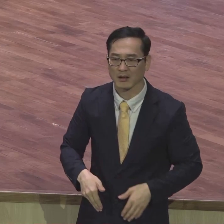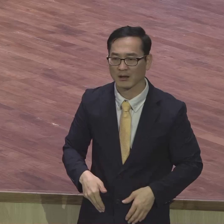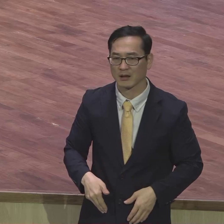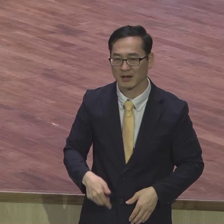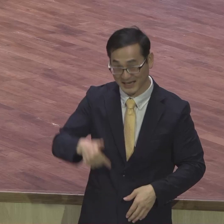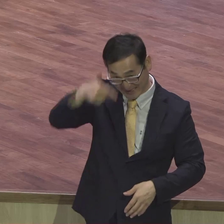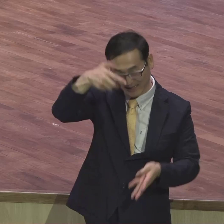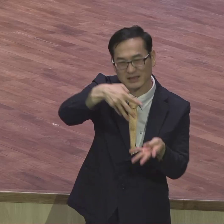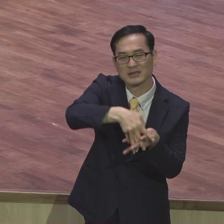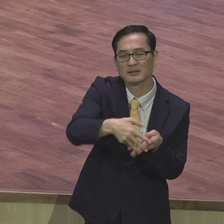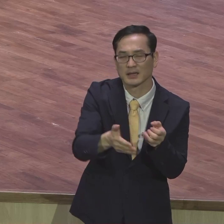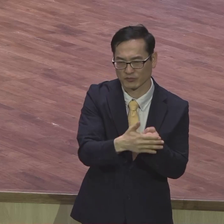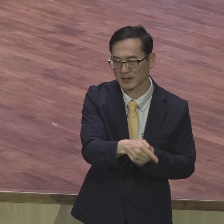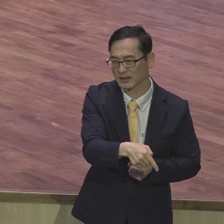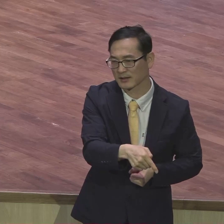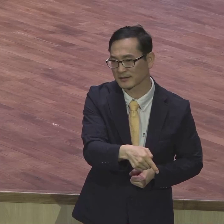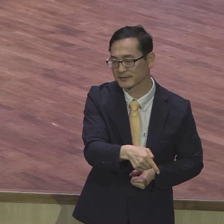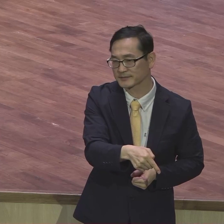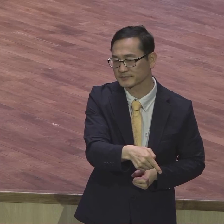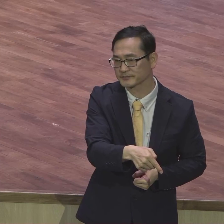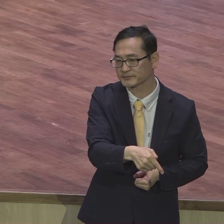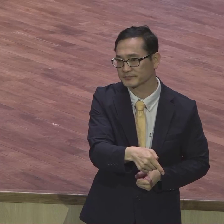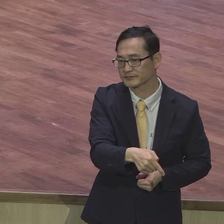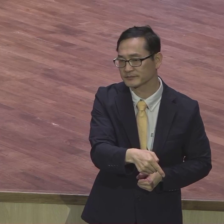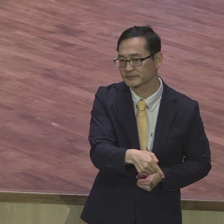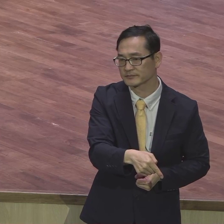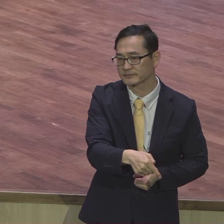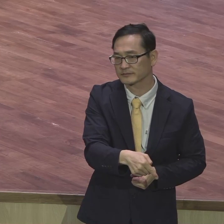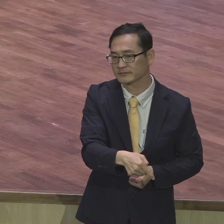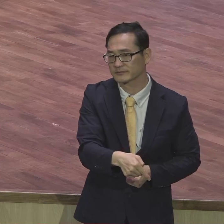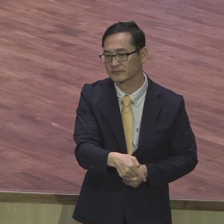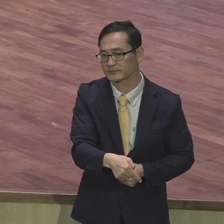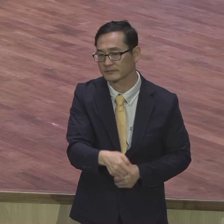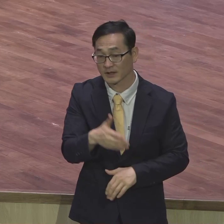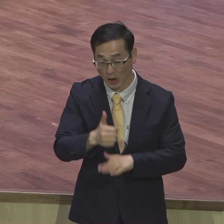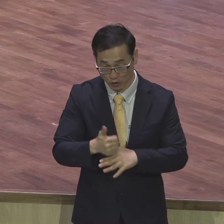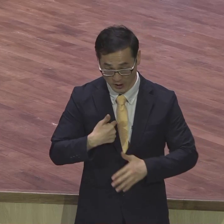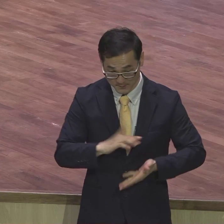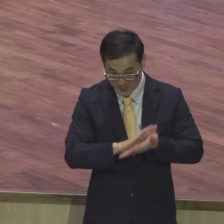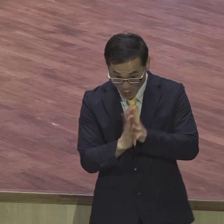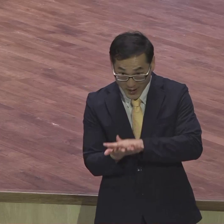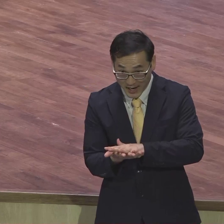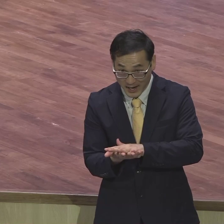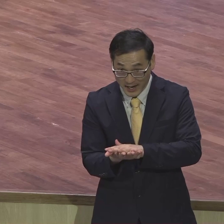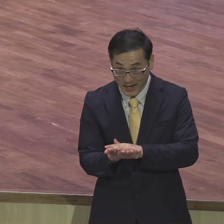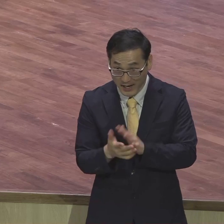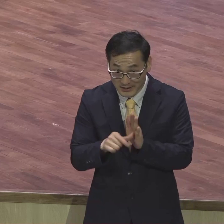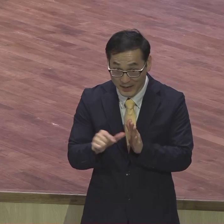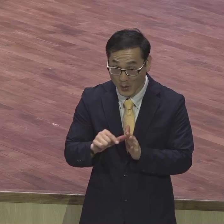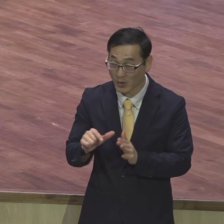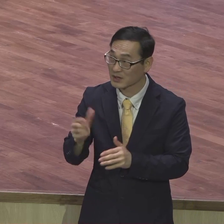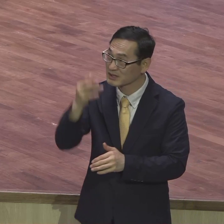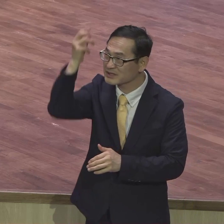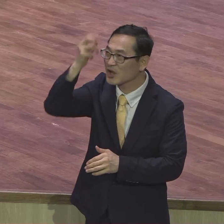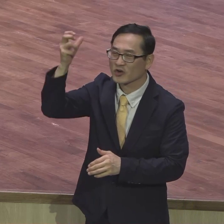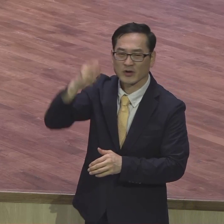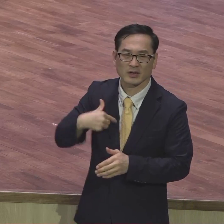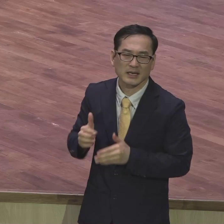본문에 변화를 받으라 이 말은요. 변화의 주체는 내가 아니고 성령이에요. 변화를